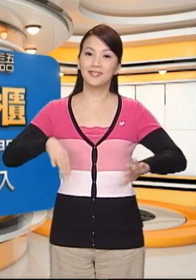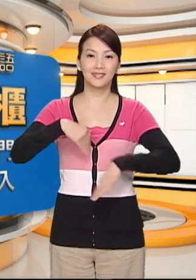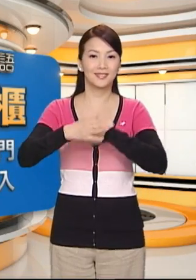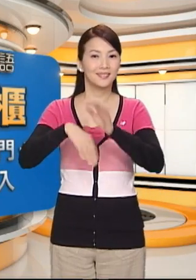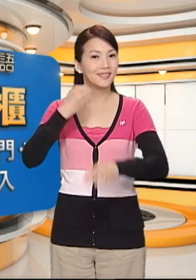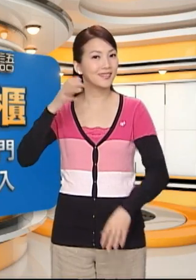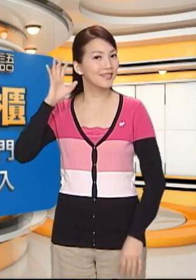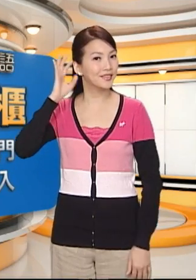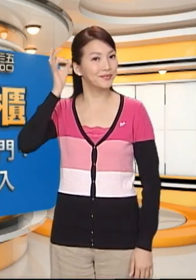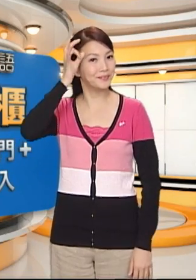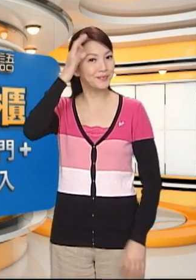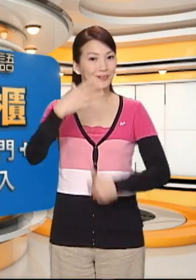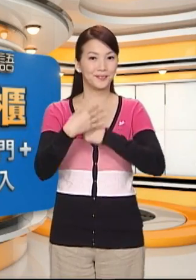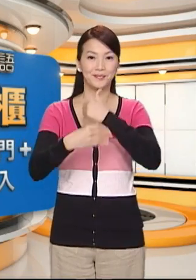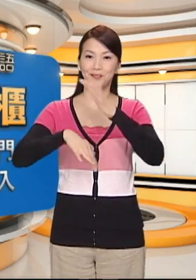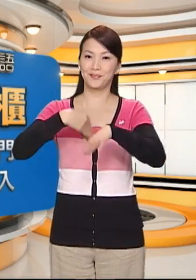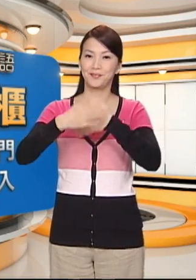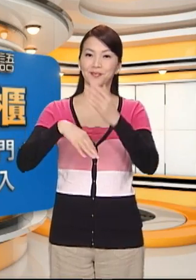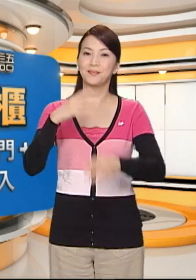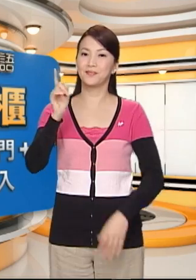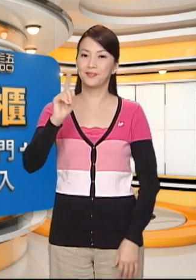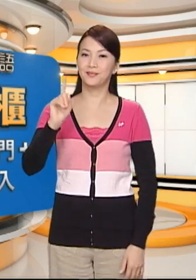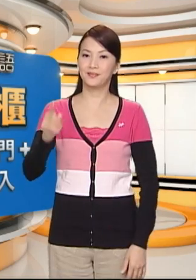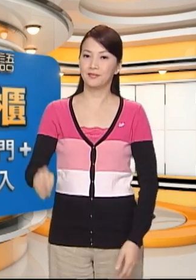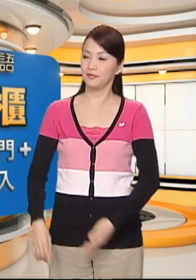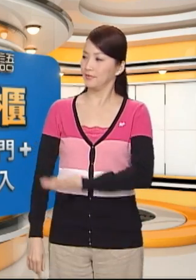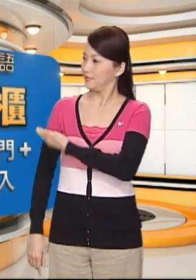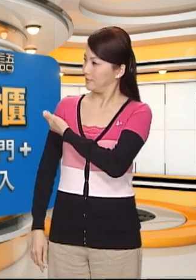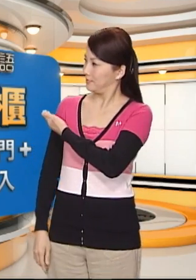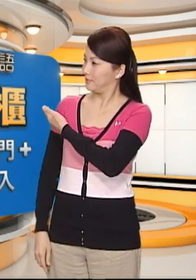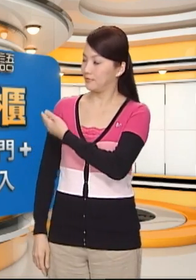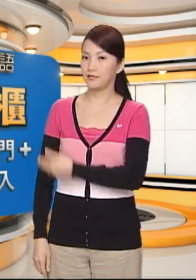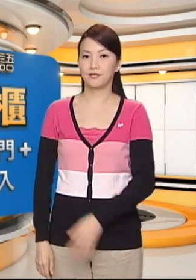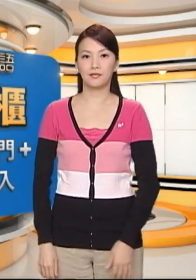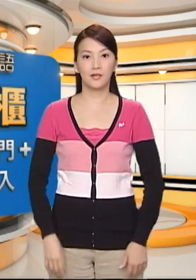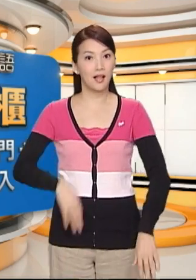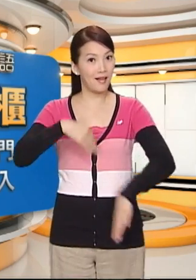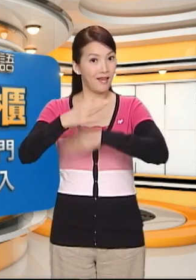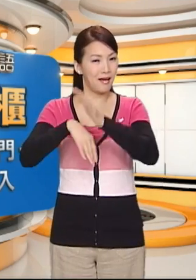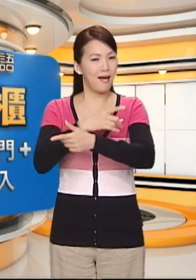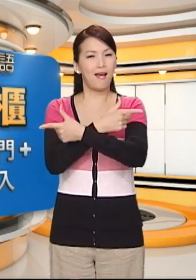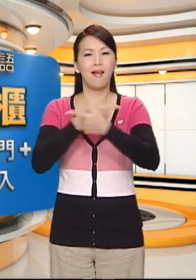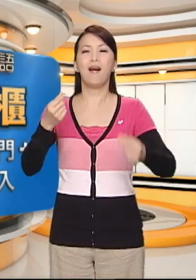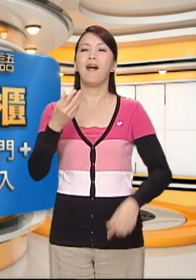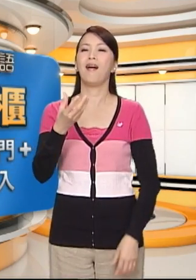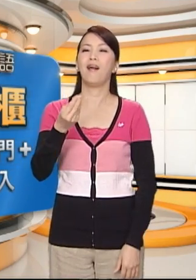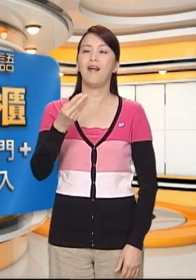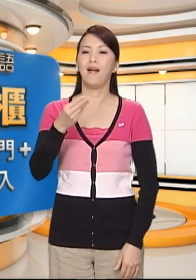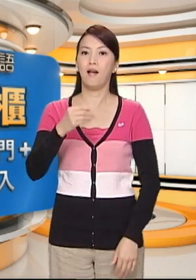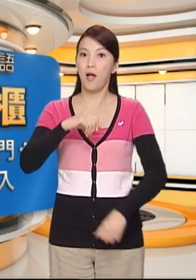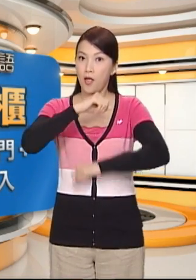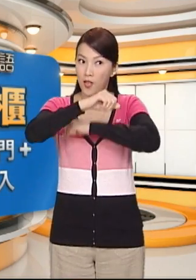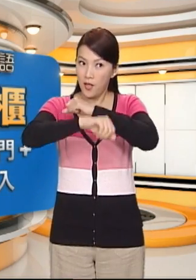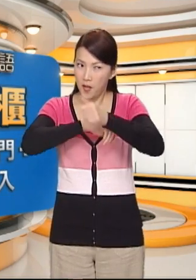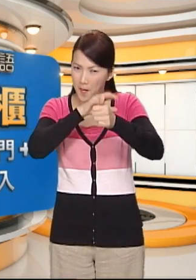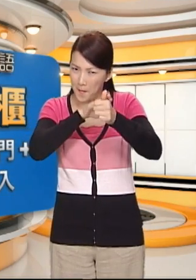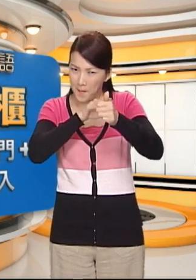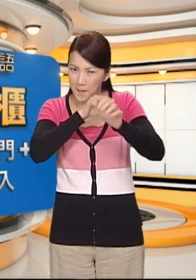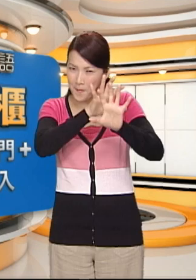今天的手语新闻通我们来看寄物柜要怎么比呢其实这个手语没有固定的比法您可以试着